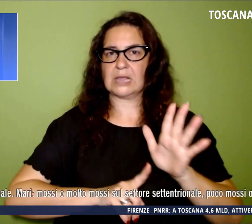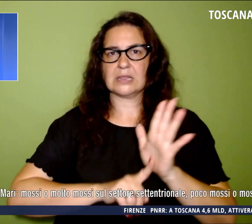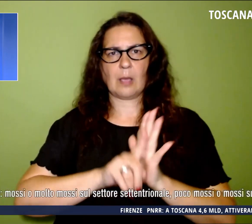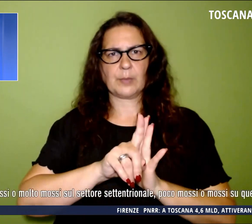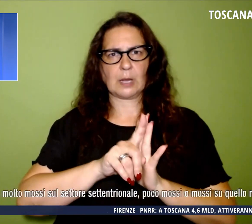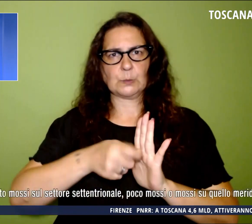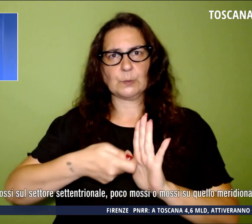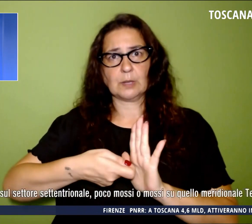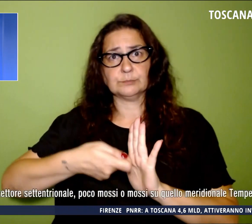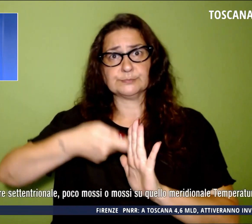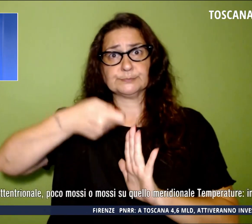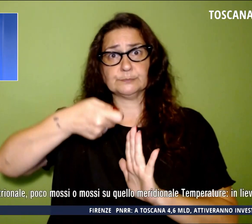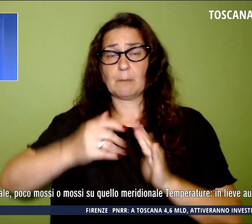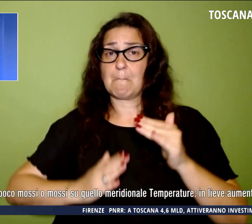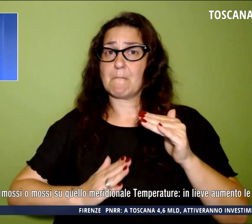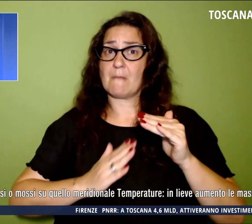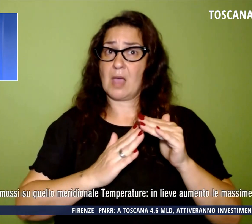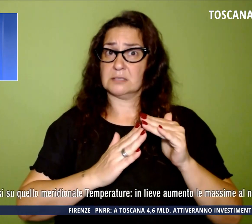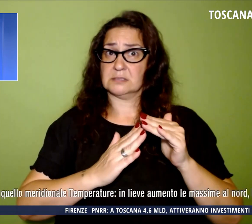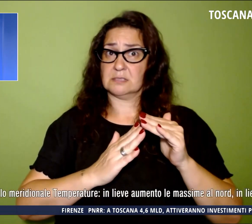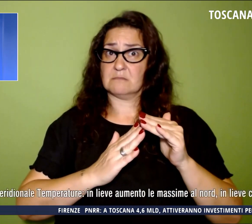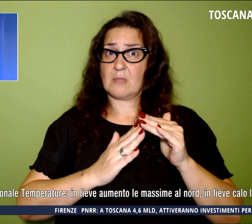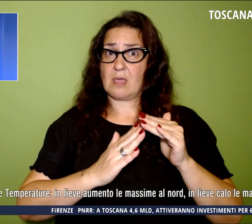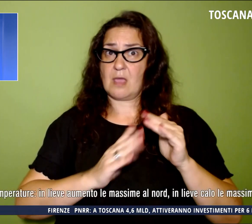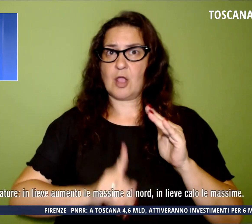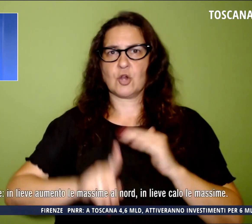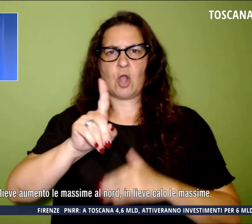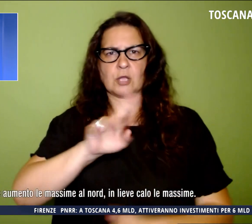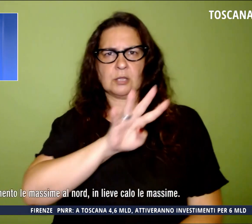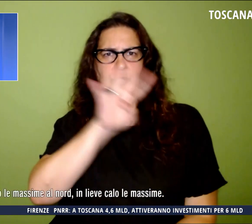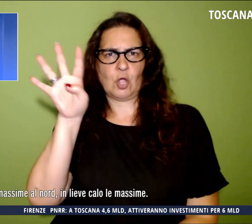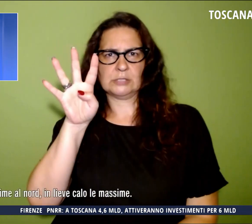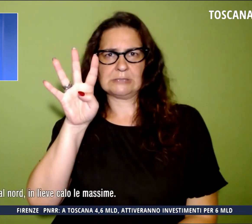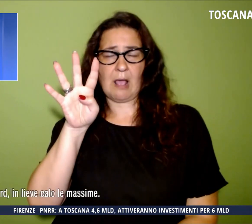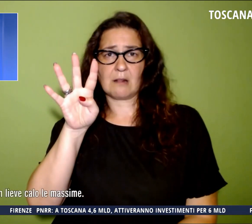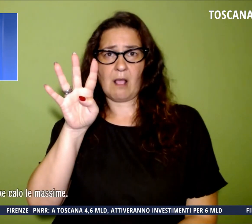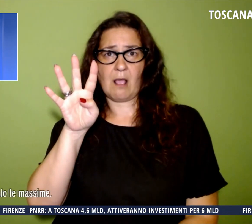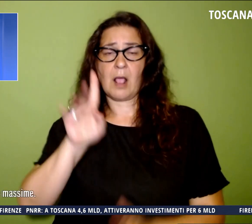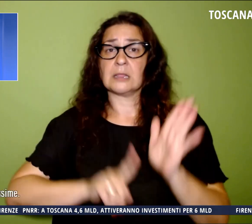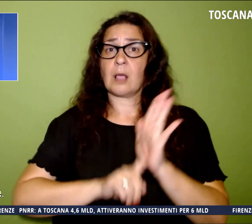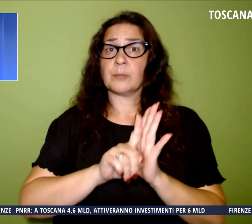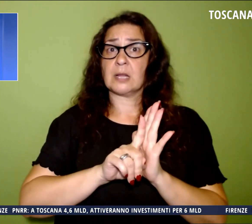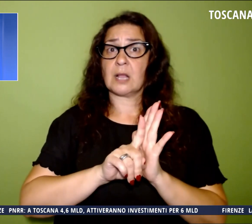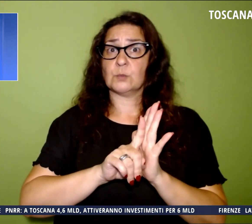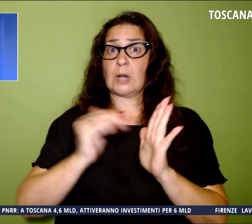massime soprattutto nella parte nord della Toscana, in lieve calo le minime.